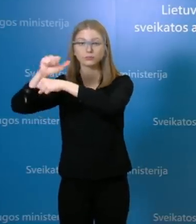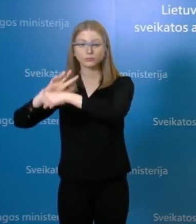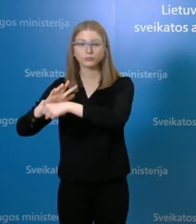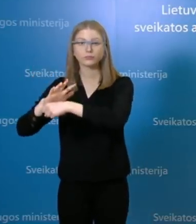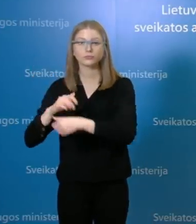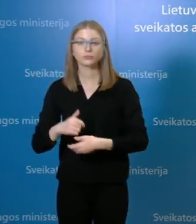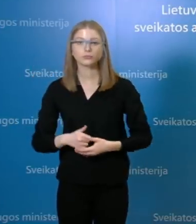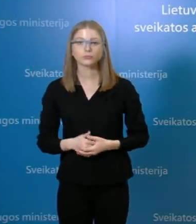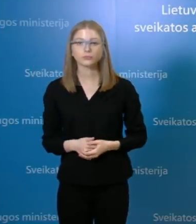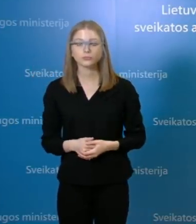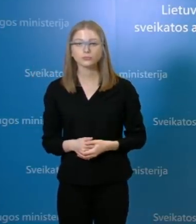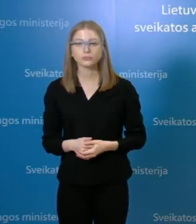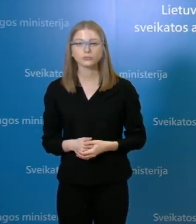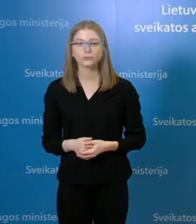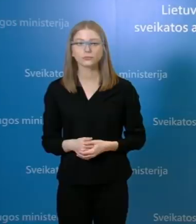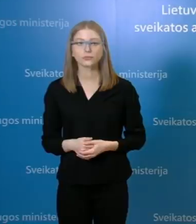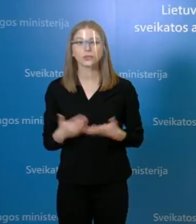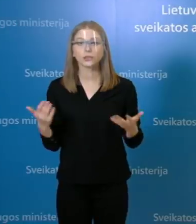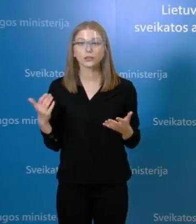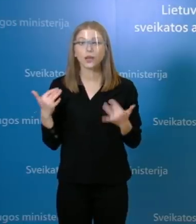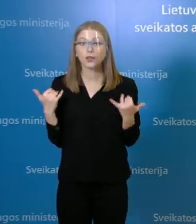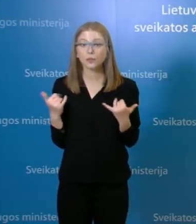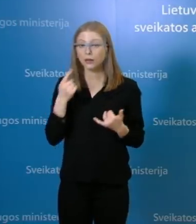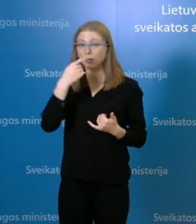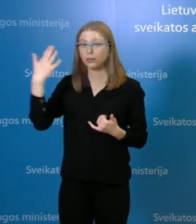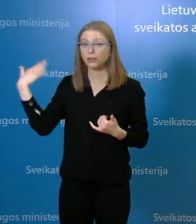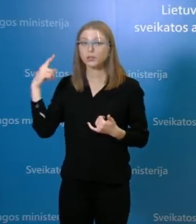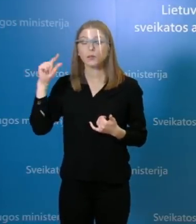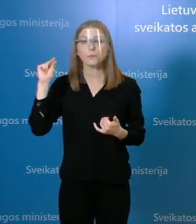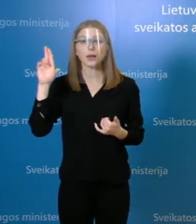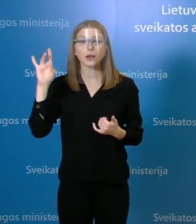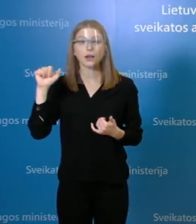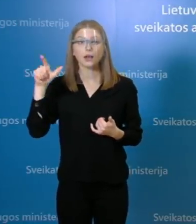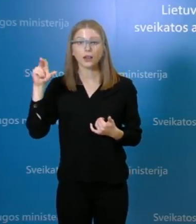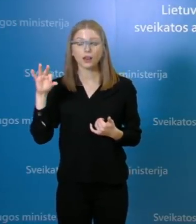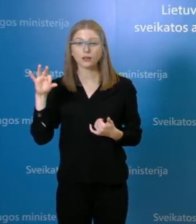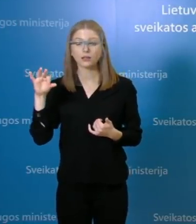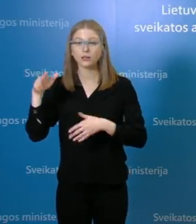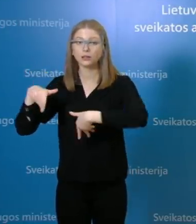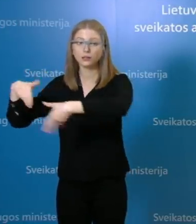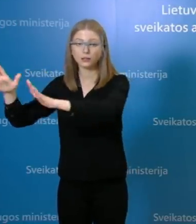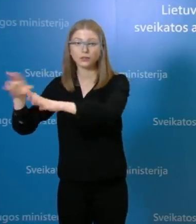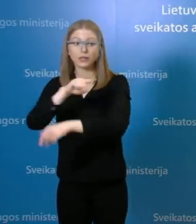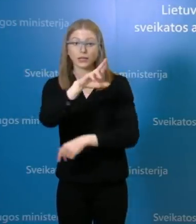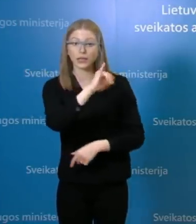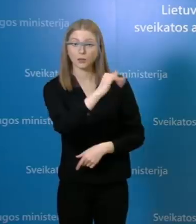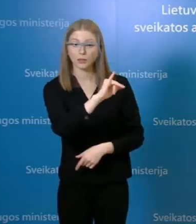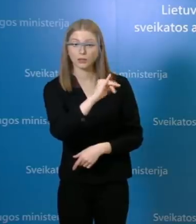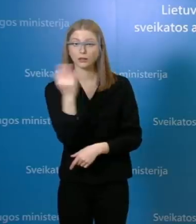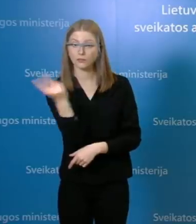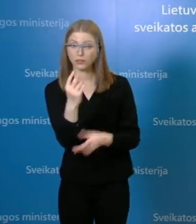atvejai. Na ir kaip minėjau, naujas patvirtintas atvejais pergalės gatvėje nėra susijęs su remi parduotuve.